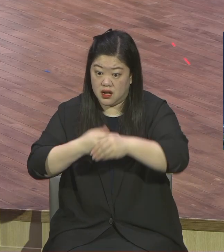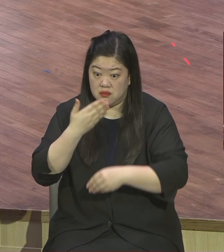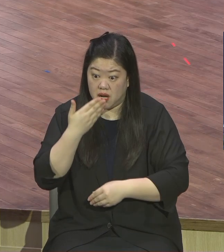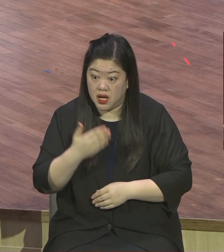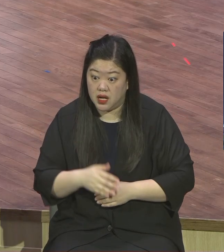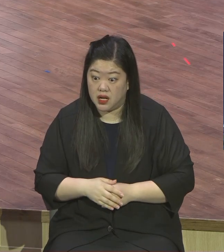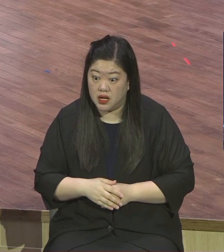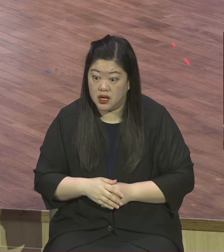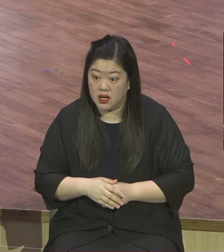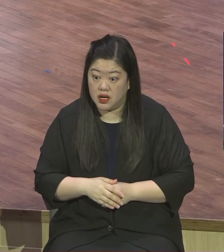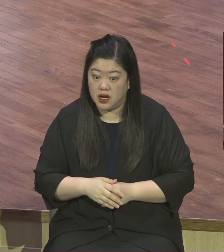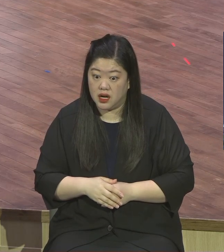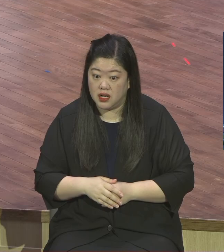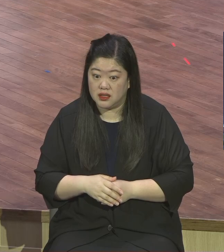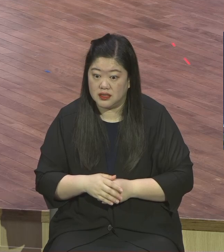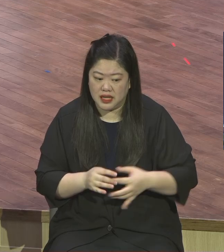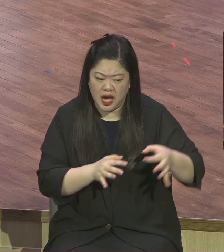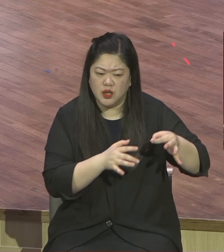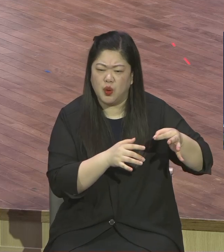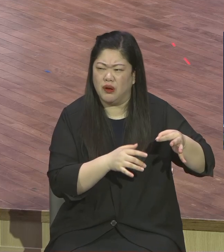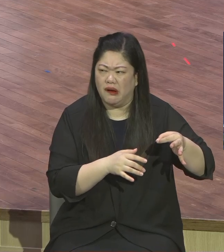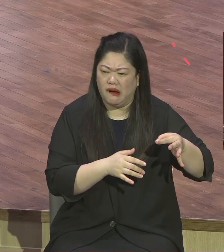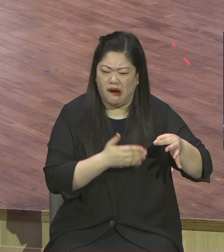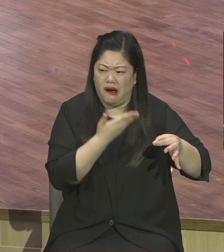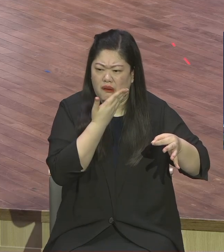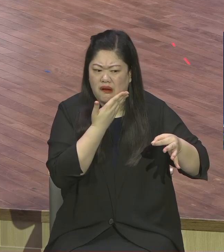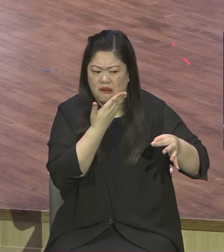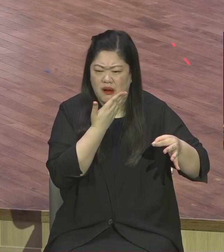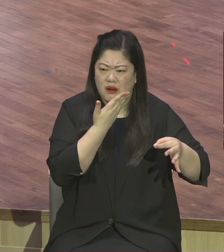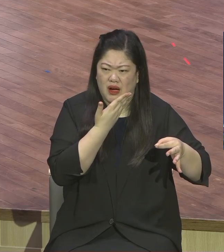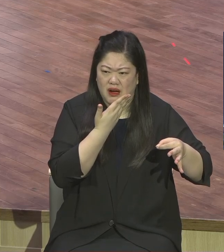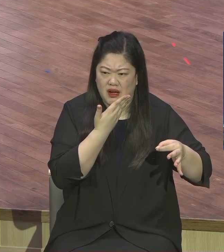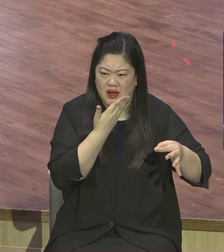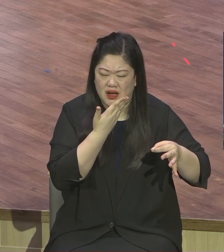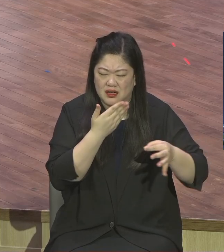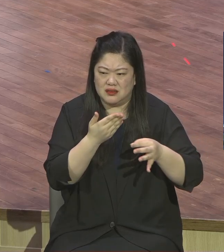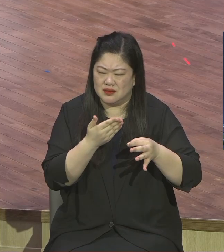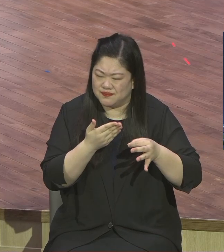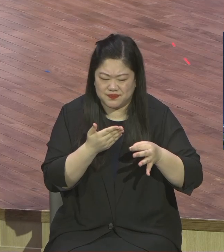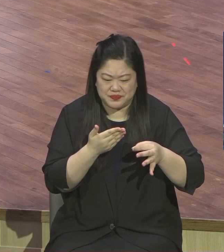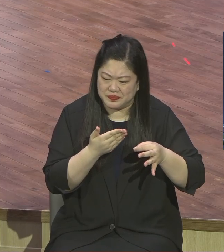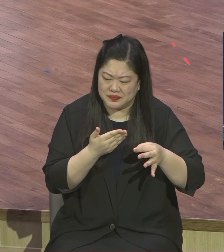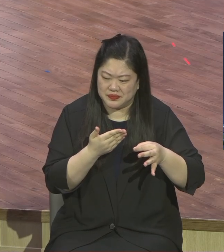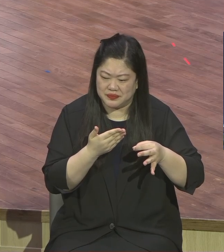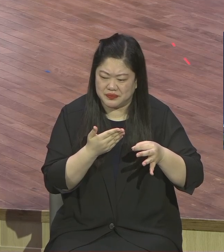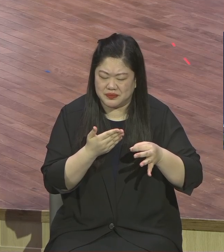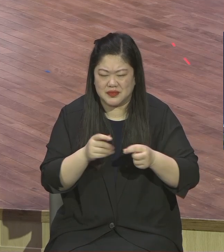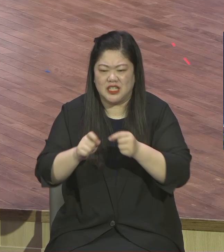많아요 교회 나와 시험들어 돈 때문에 그걸 떠나 교회 안 다녀버려 애써 안 믿어